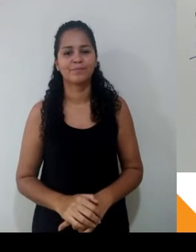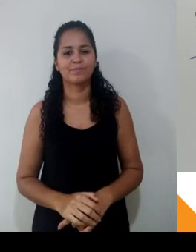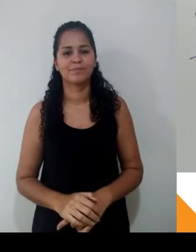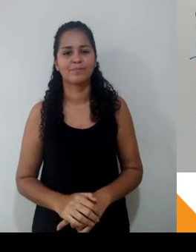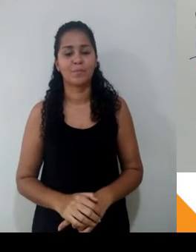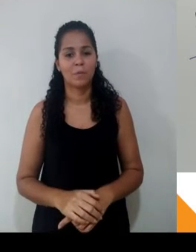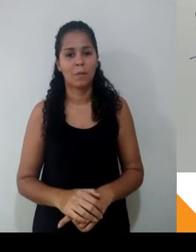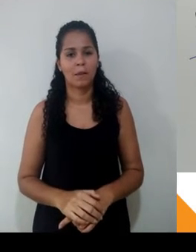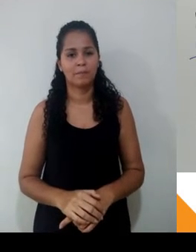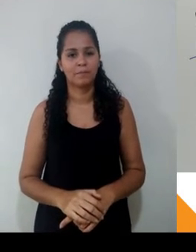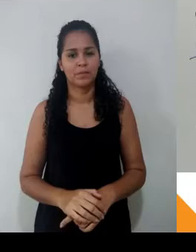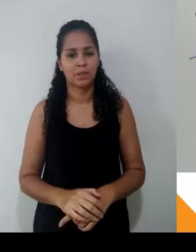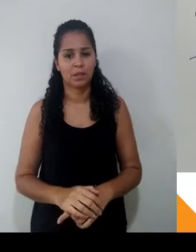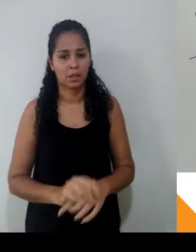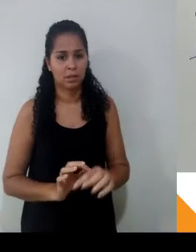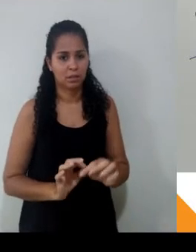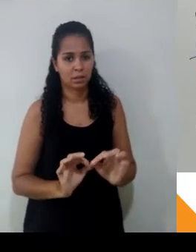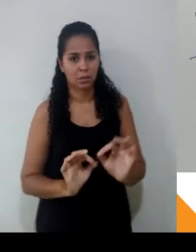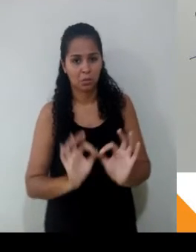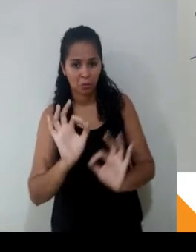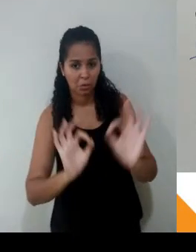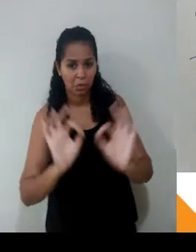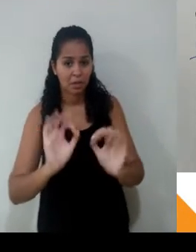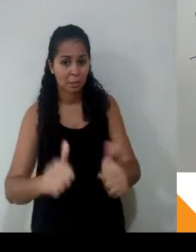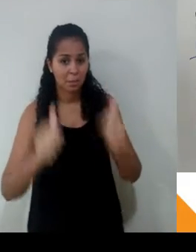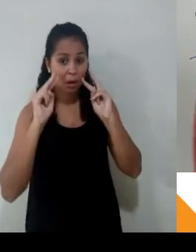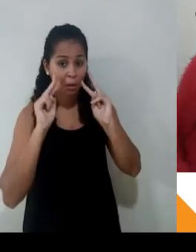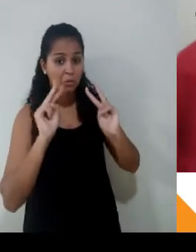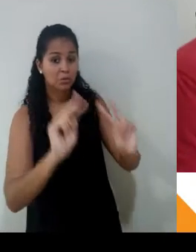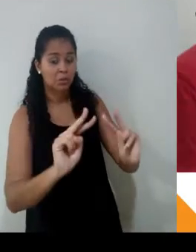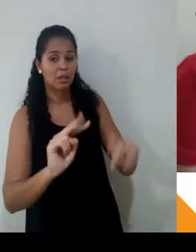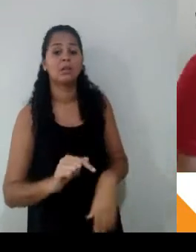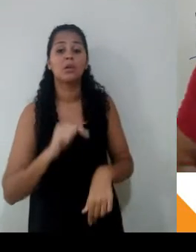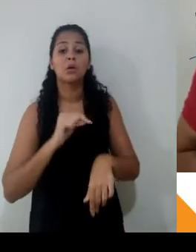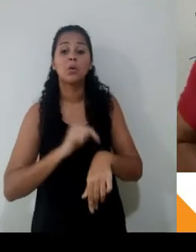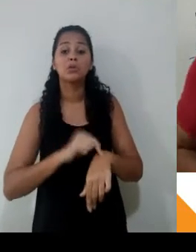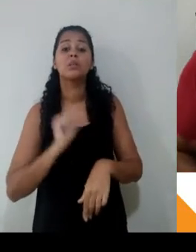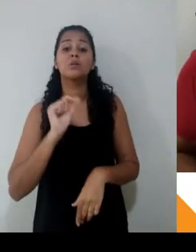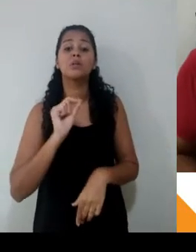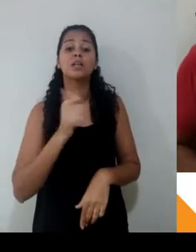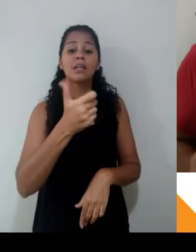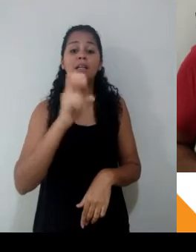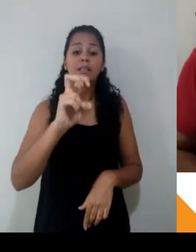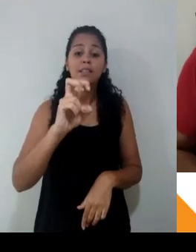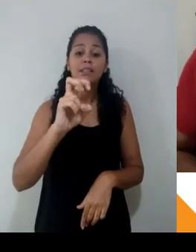vai levar é de 15 dias. Tá? Então, muitas das vezes, não multiplica não, não é a resposta final, deixa indicado.